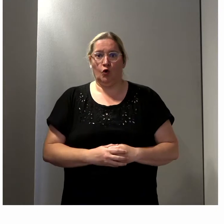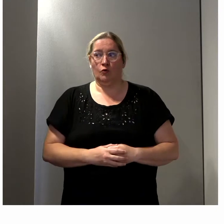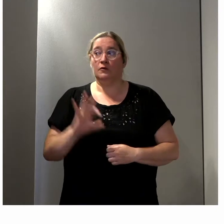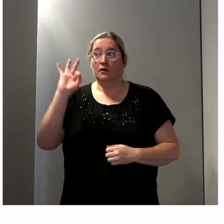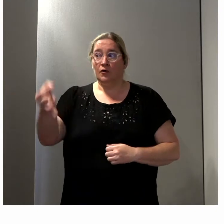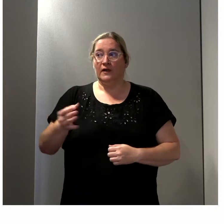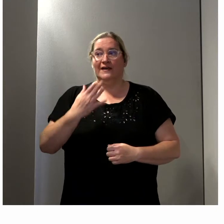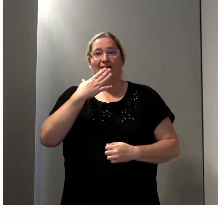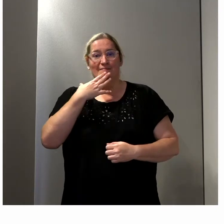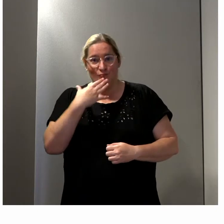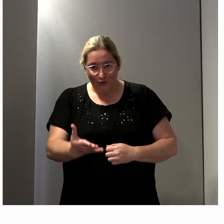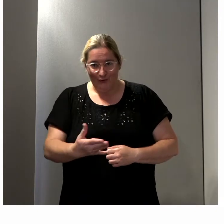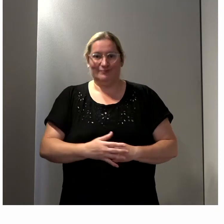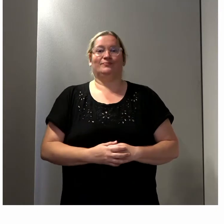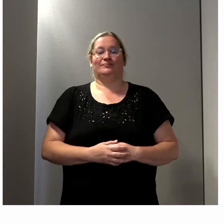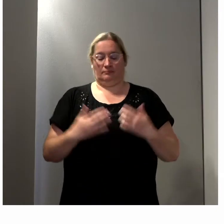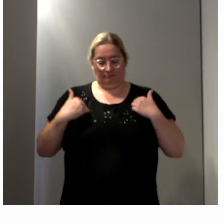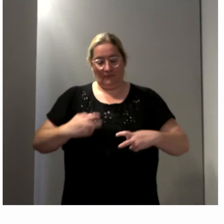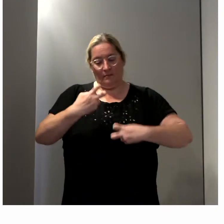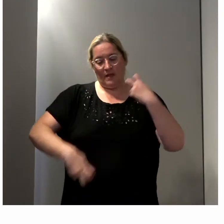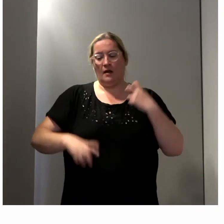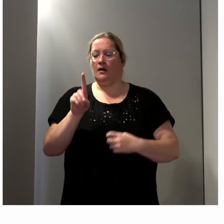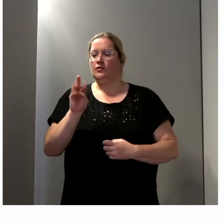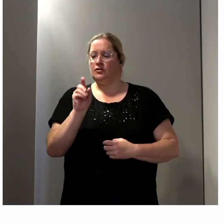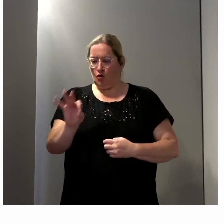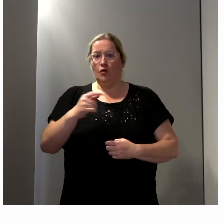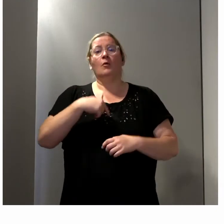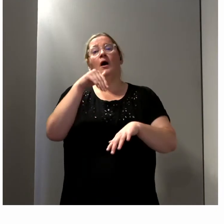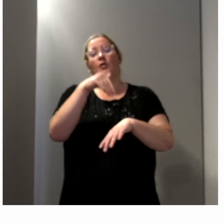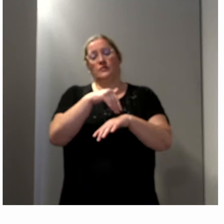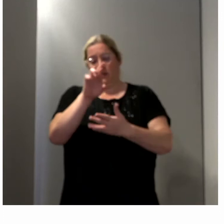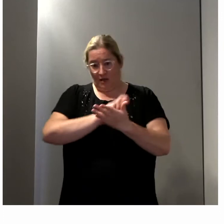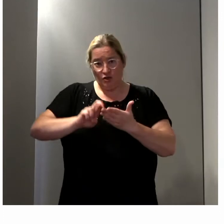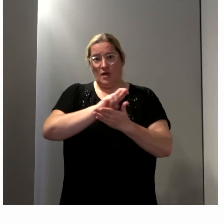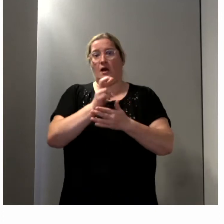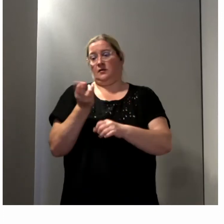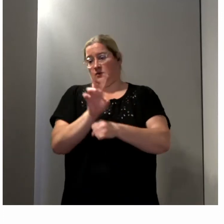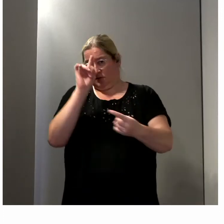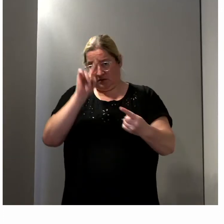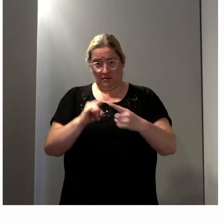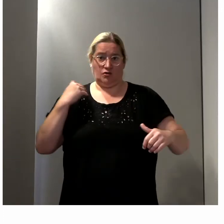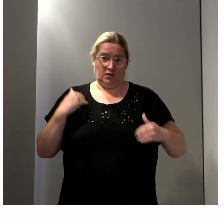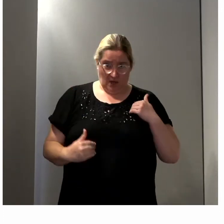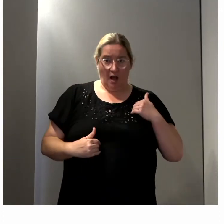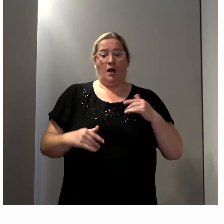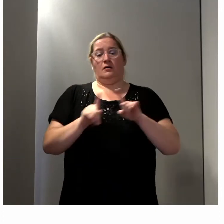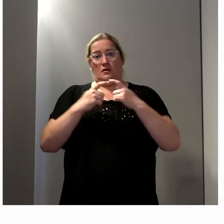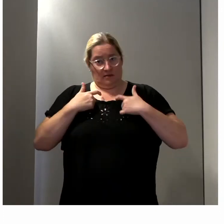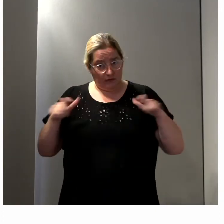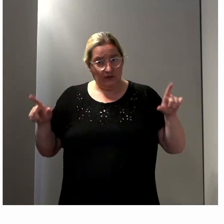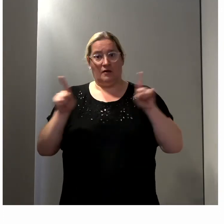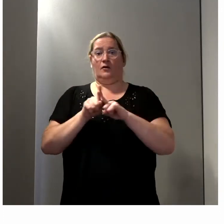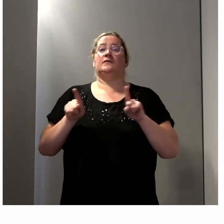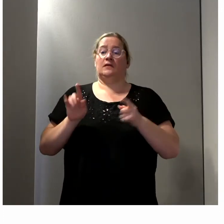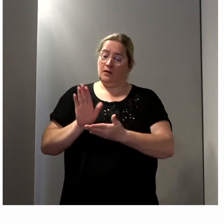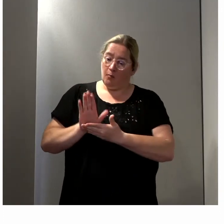Oui, bonjour. Donc, Pierre Denizio, je suis effectivement conseiller régional, délégué au handicap, à l'accessibilité et